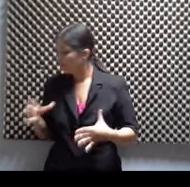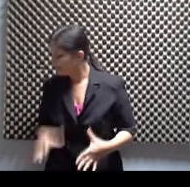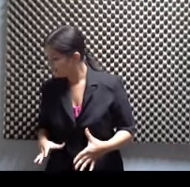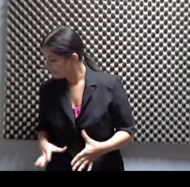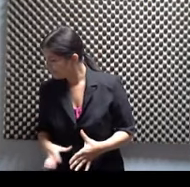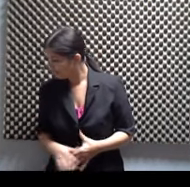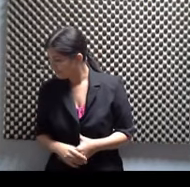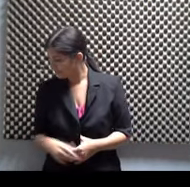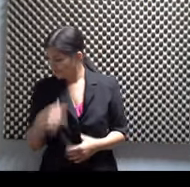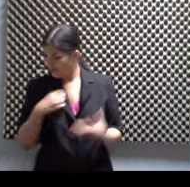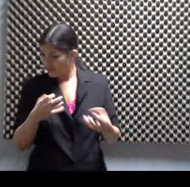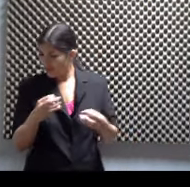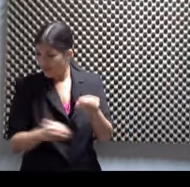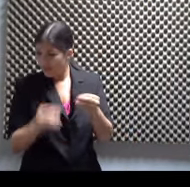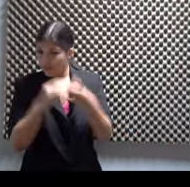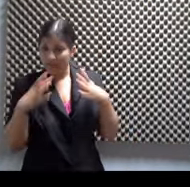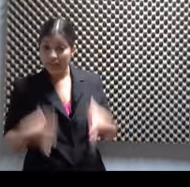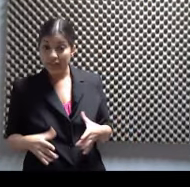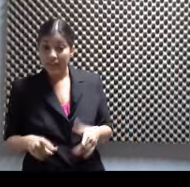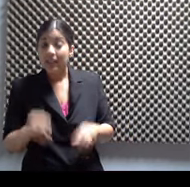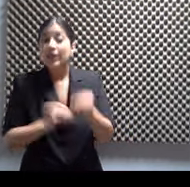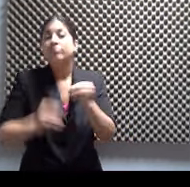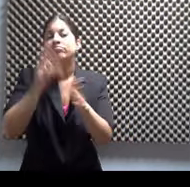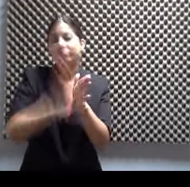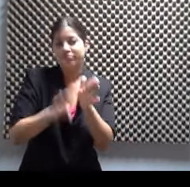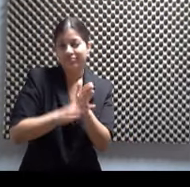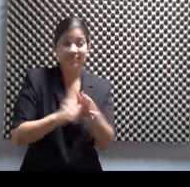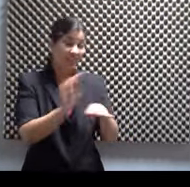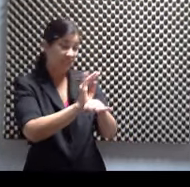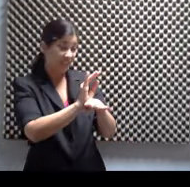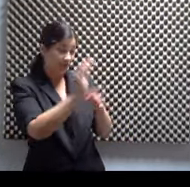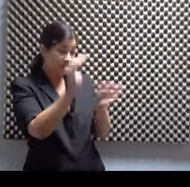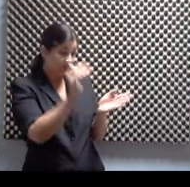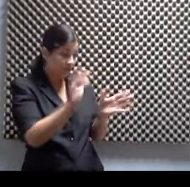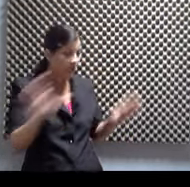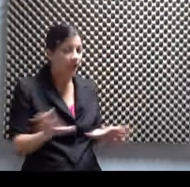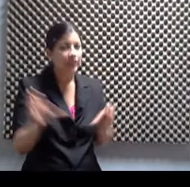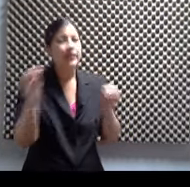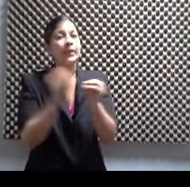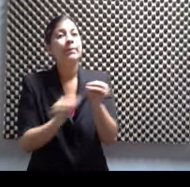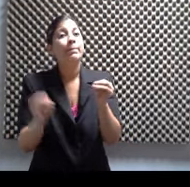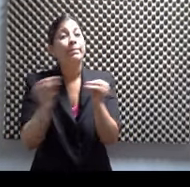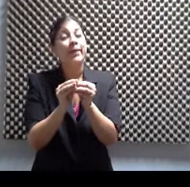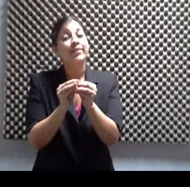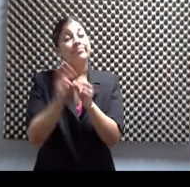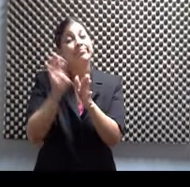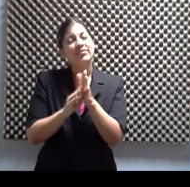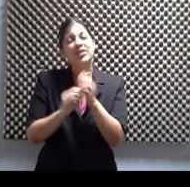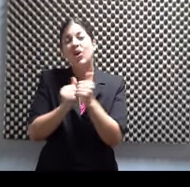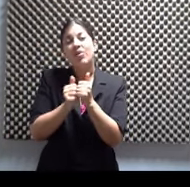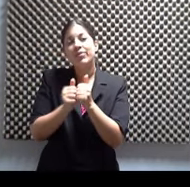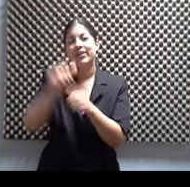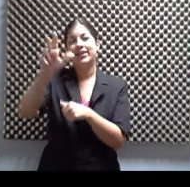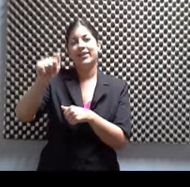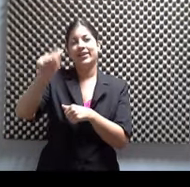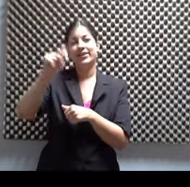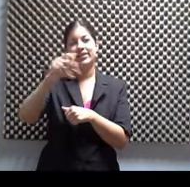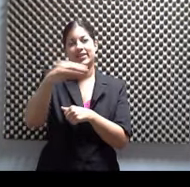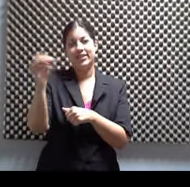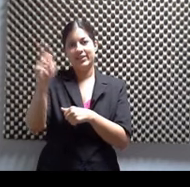Y quiero hacerlo gastando menos. Tu pequeño negocio hace más y gasta menos con AT&T. Tienes ahorros en tu mensualidad